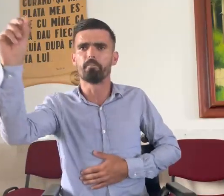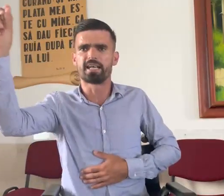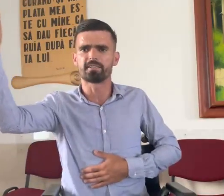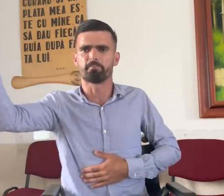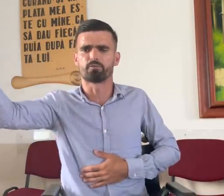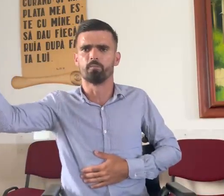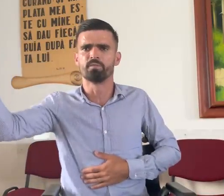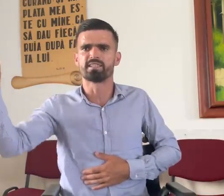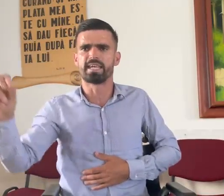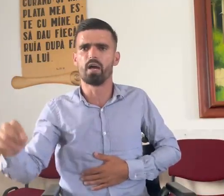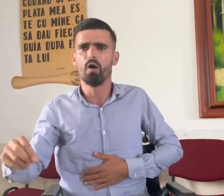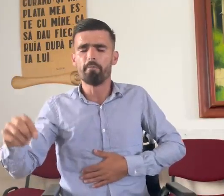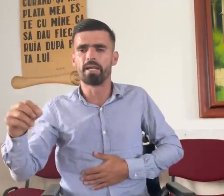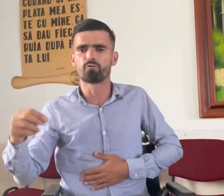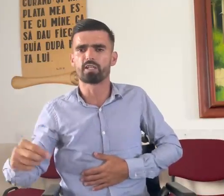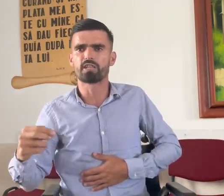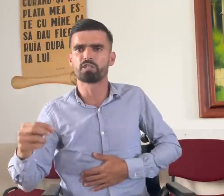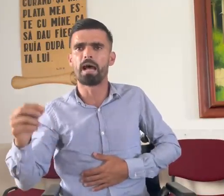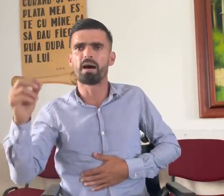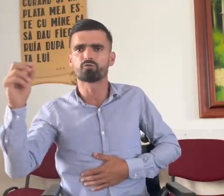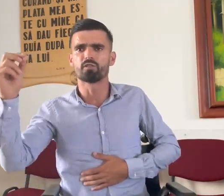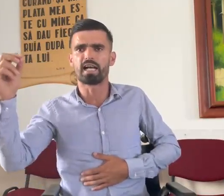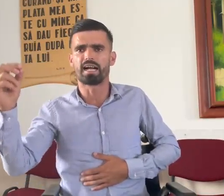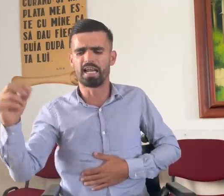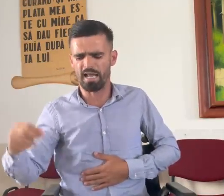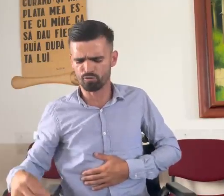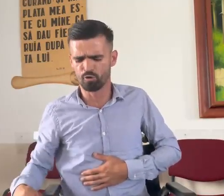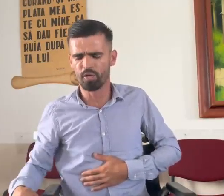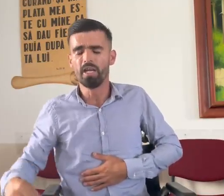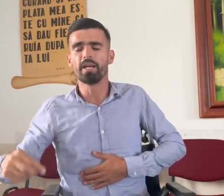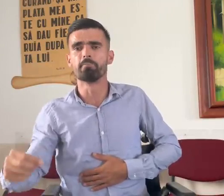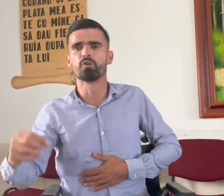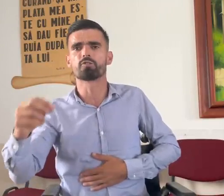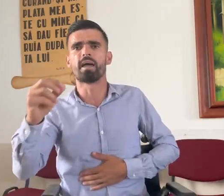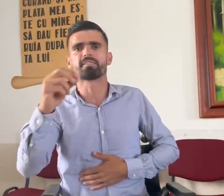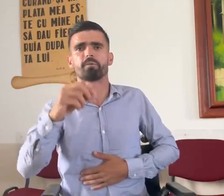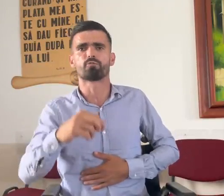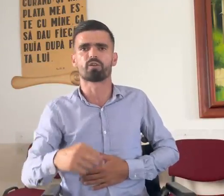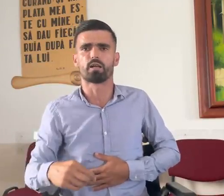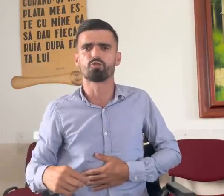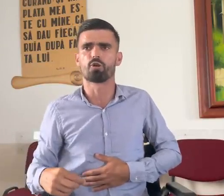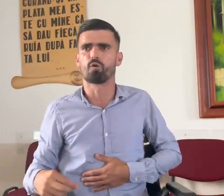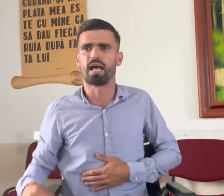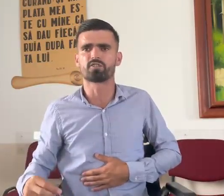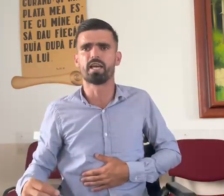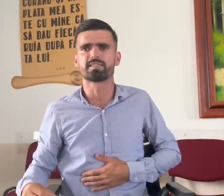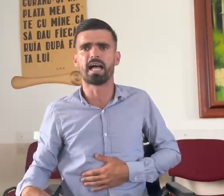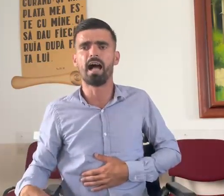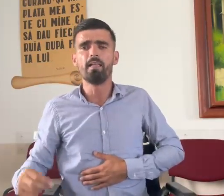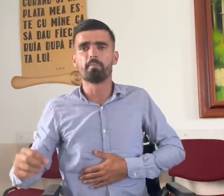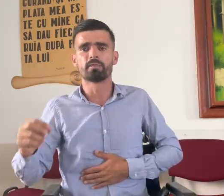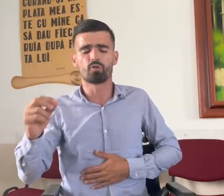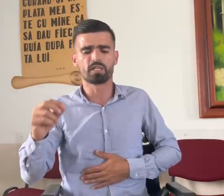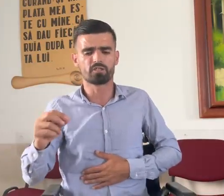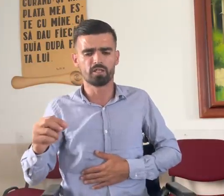iubesc pe Dumnezeu, pentru căci n-am ascultat glasul lui, îi mulțumesc pentru căruciorul acesta, pentru căci